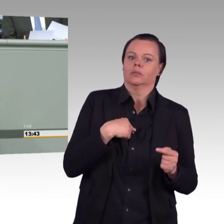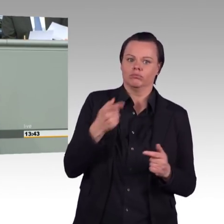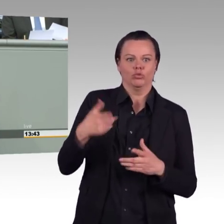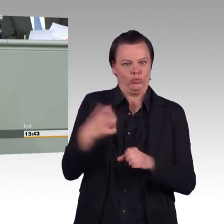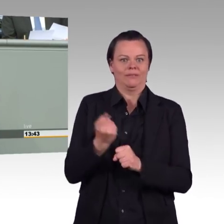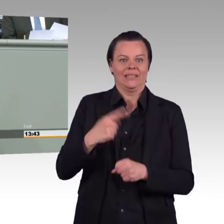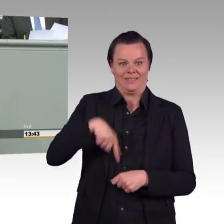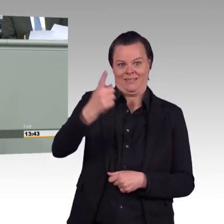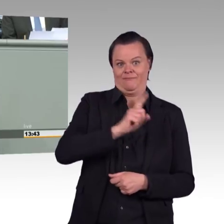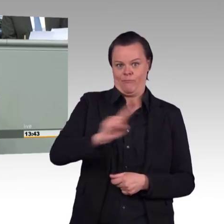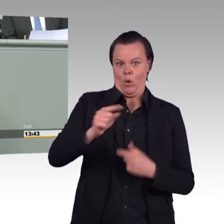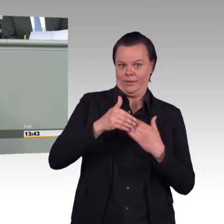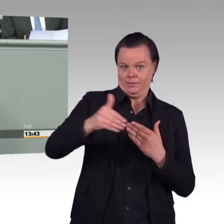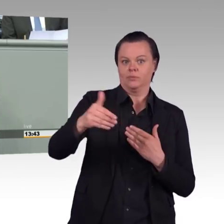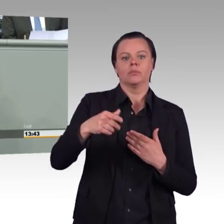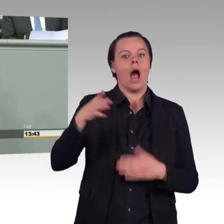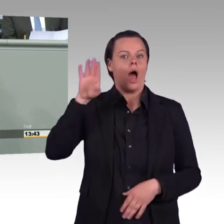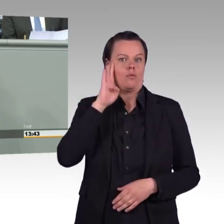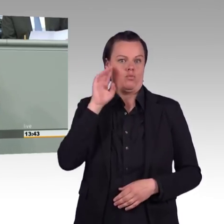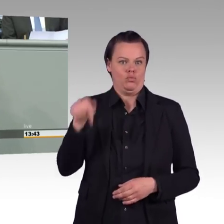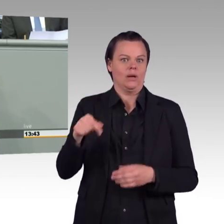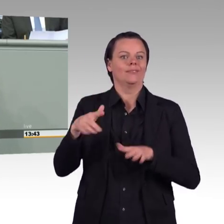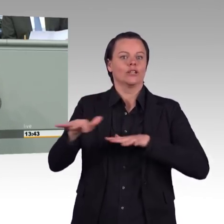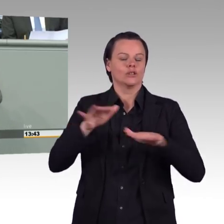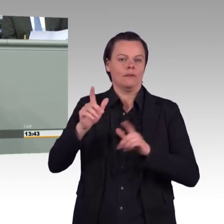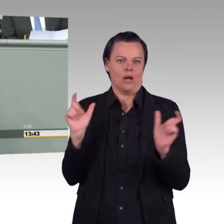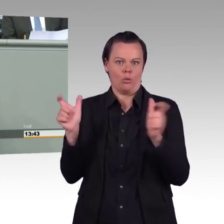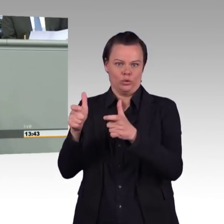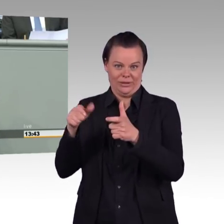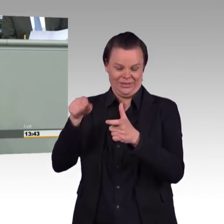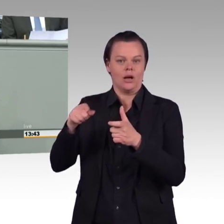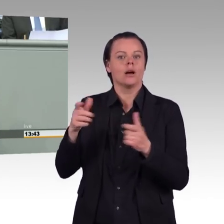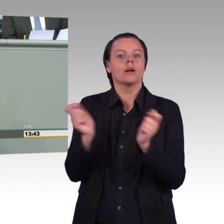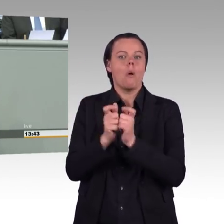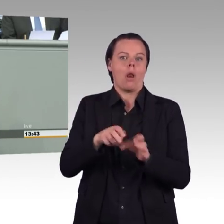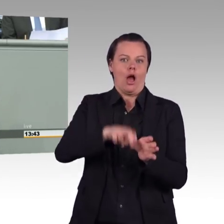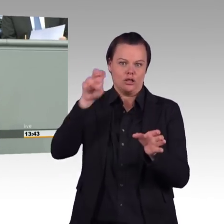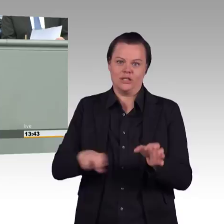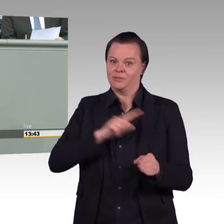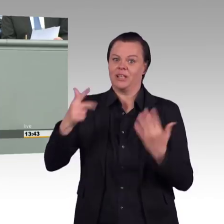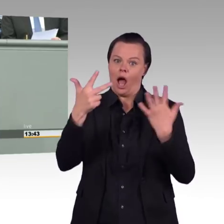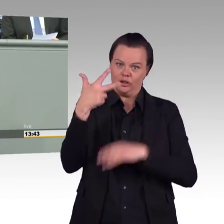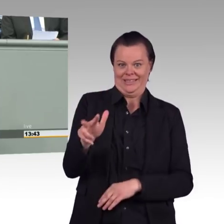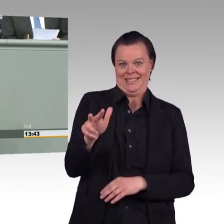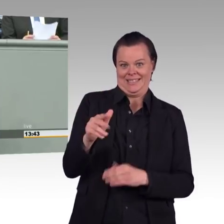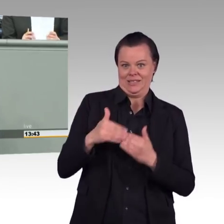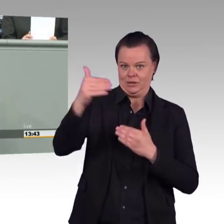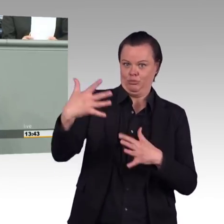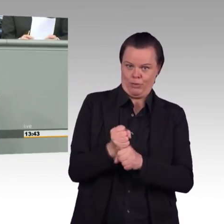Menschen in der Lausitz, im Rheinland, im Mitteldeutschen Revier, die Erkenntnis, dass wir sehen, was sie dort geleistet haben, dass wir ihre Tradition